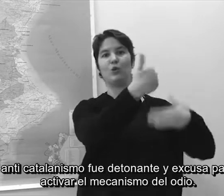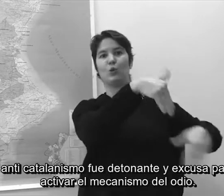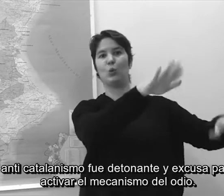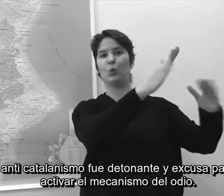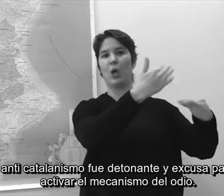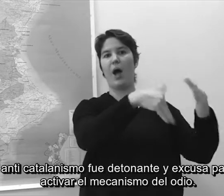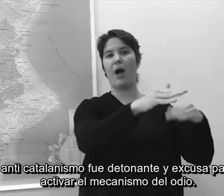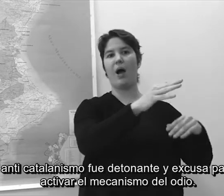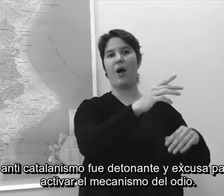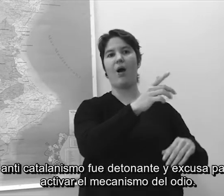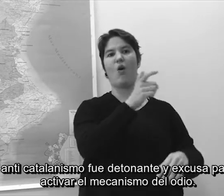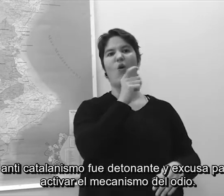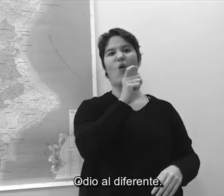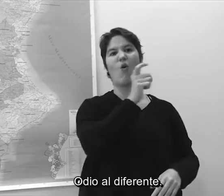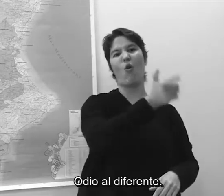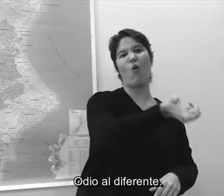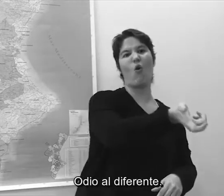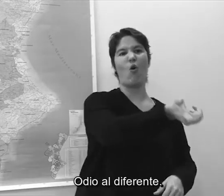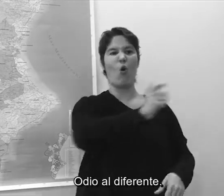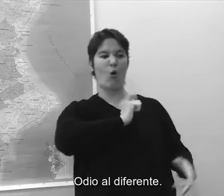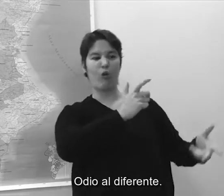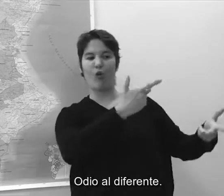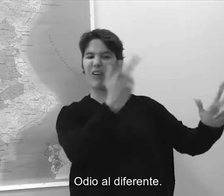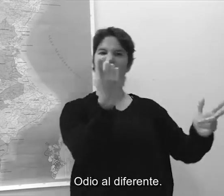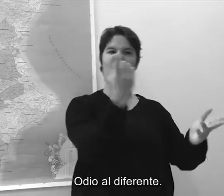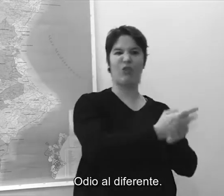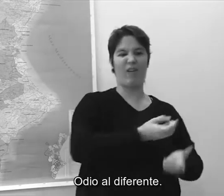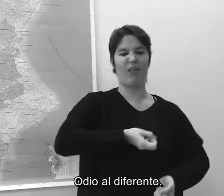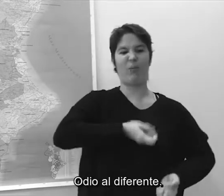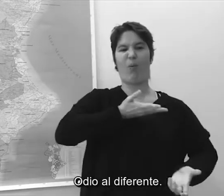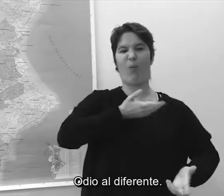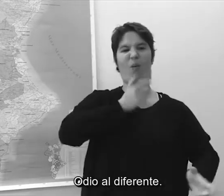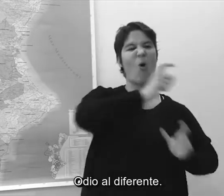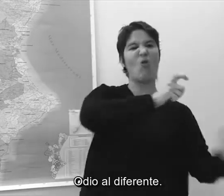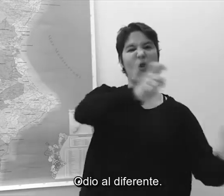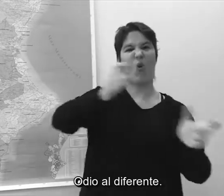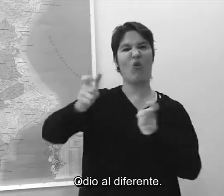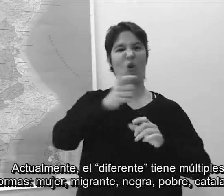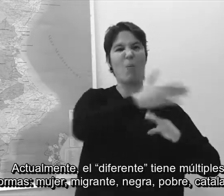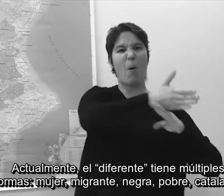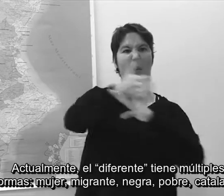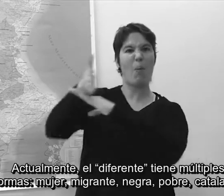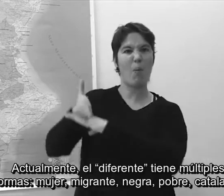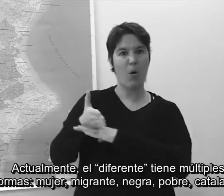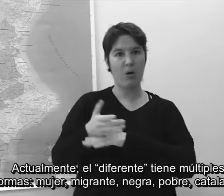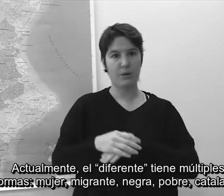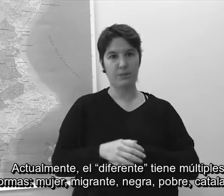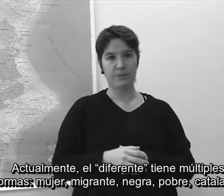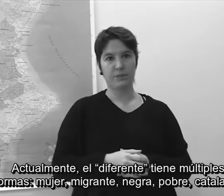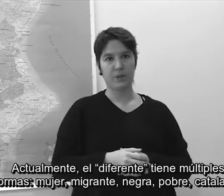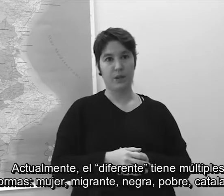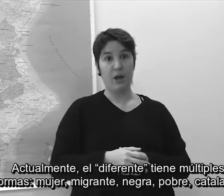diferent. Actualment, el diferent pren múltiples formes. Dona, migrant,